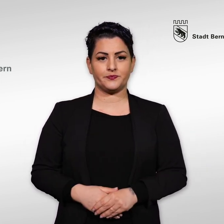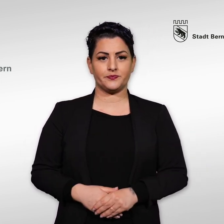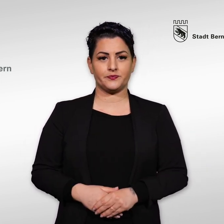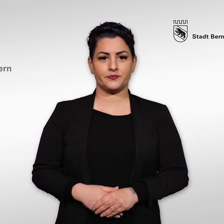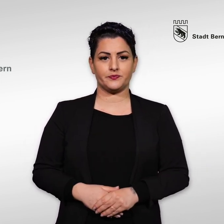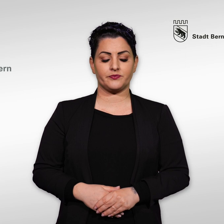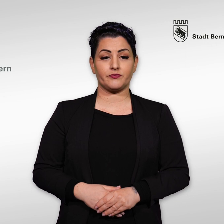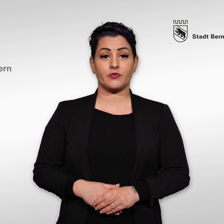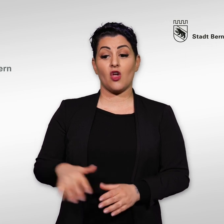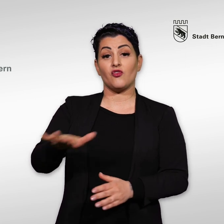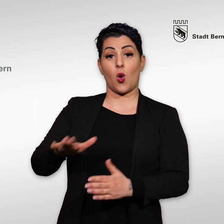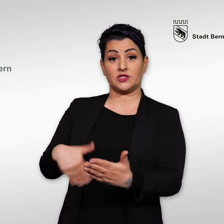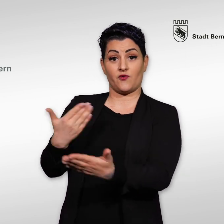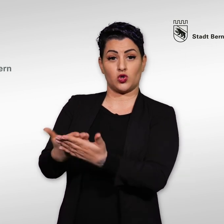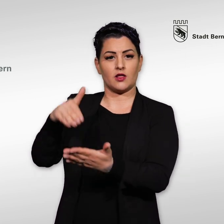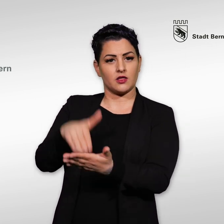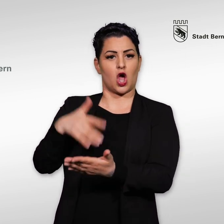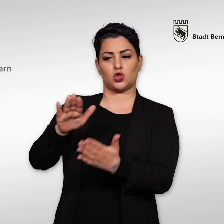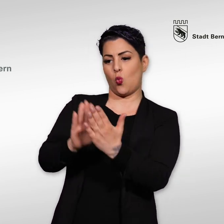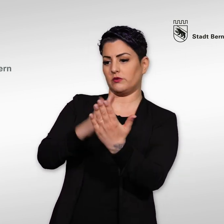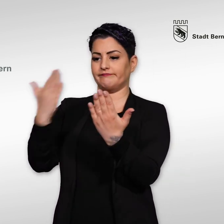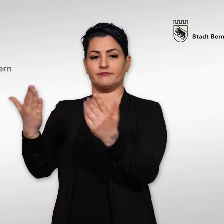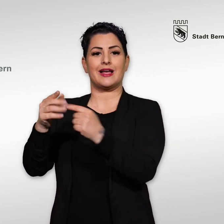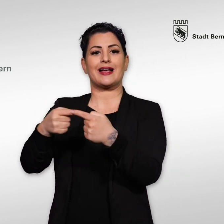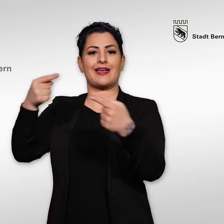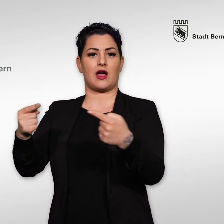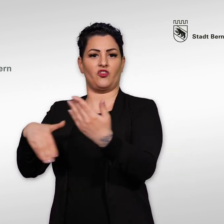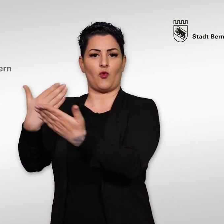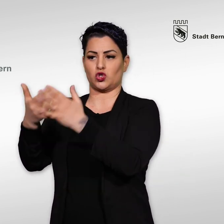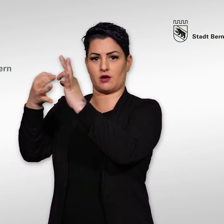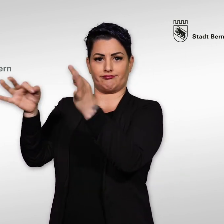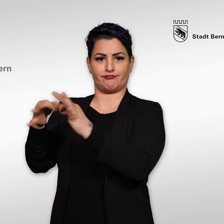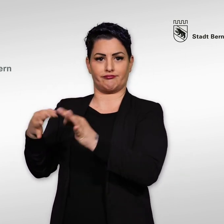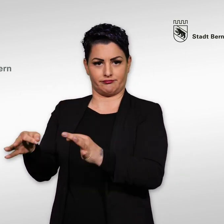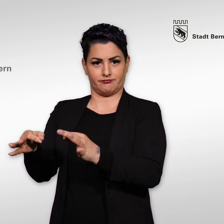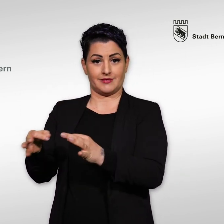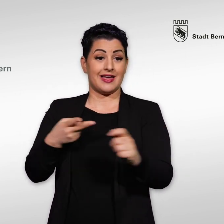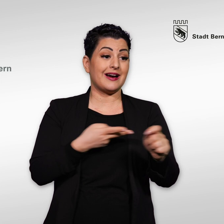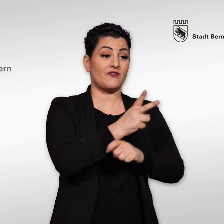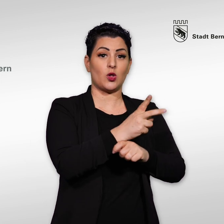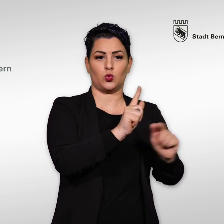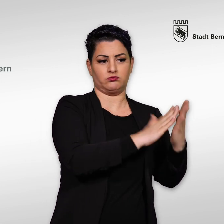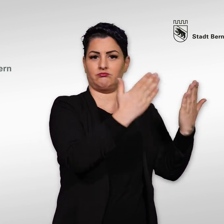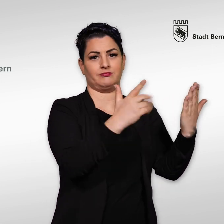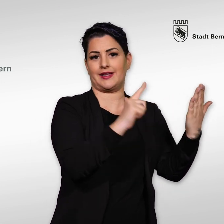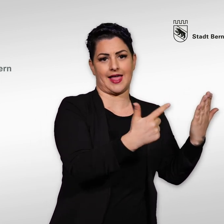9. Der Unterschied zwischen dem Referendum und dem Volksvorschlag ist, dass es beim Volksvorschlag bereits einen ausformulierten